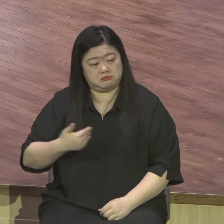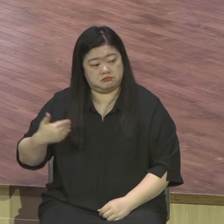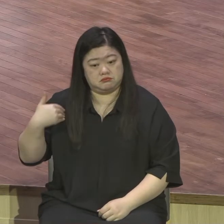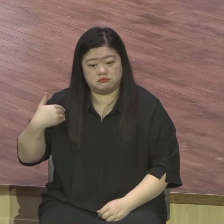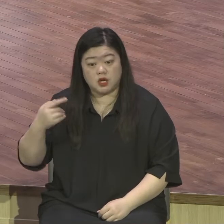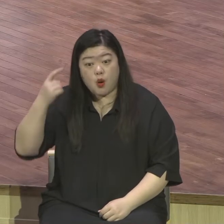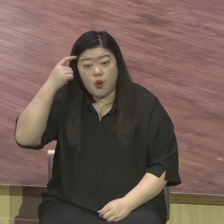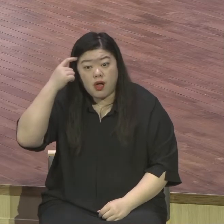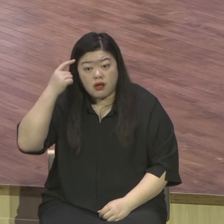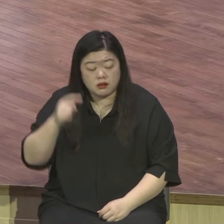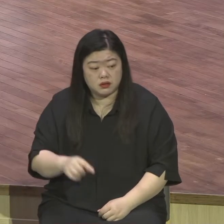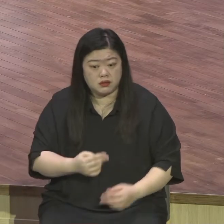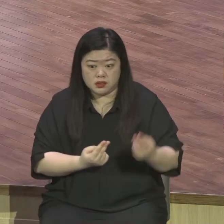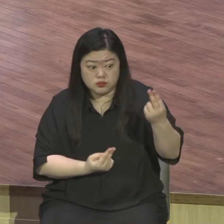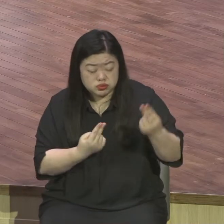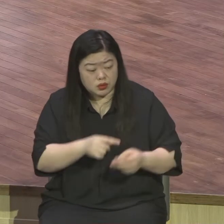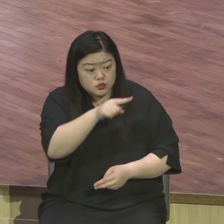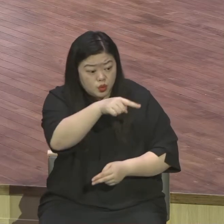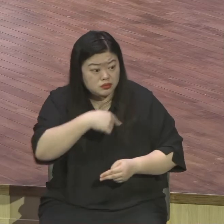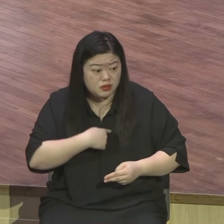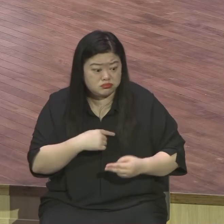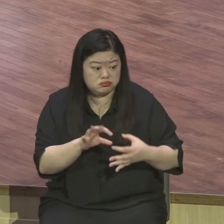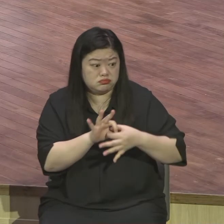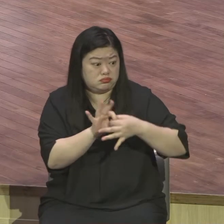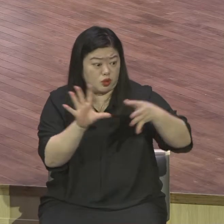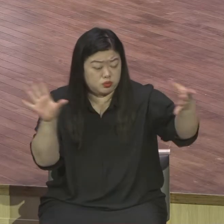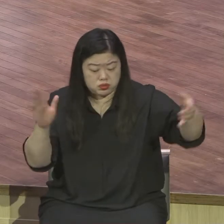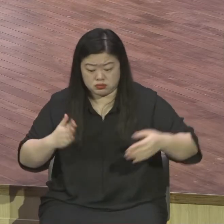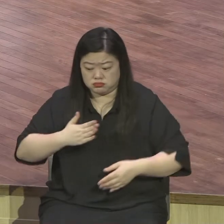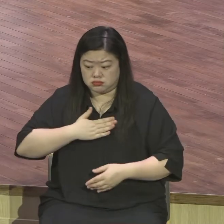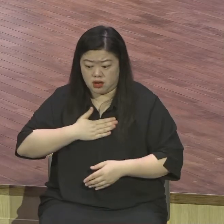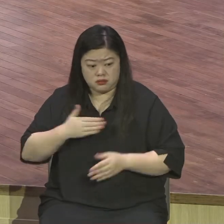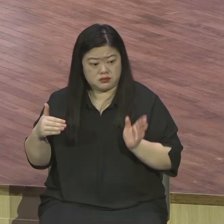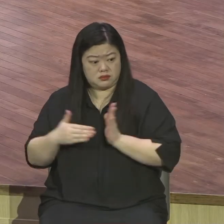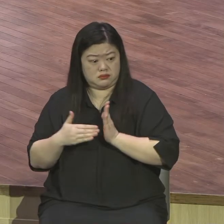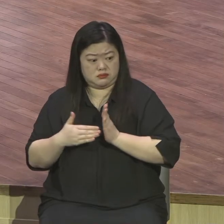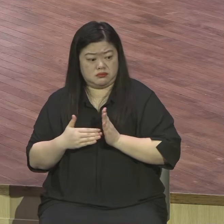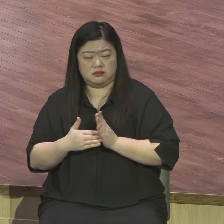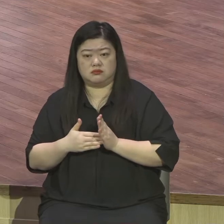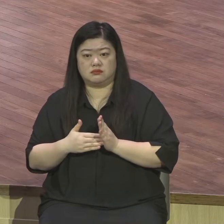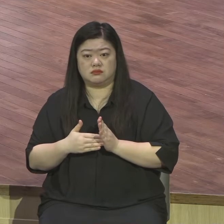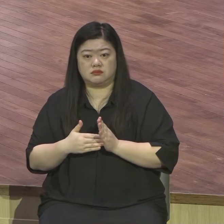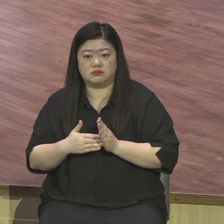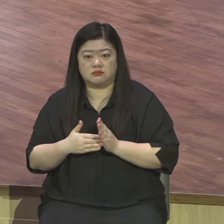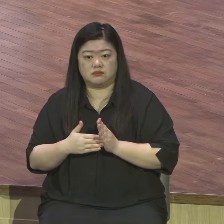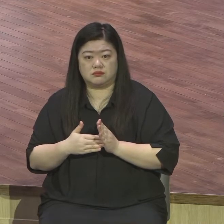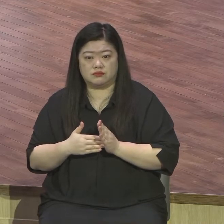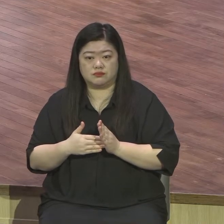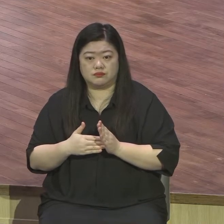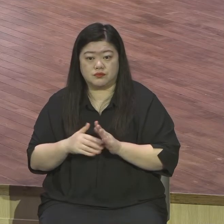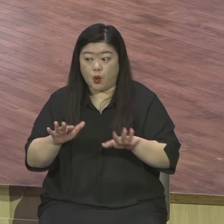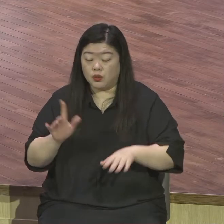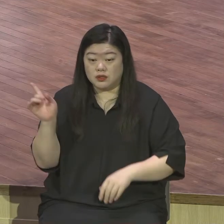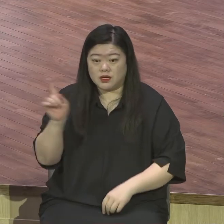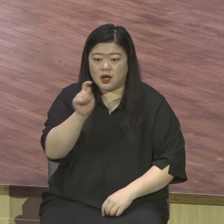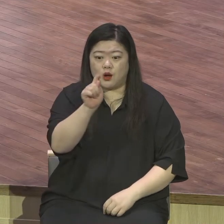않아요 편안합니다 오늘 각진자 하면 자장했는데 얼마나 편안해 보입니까